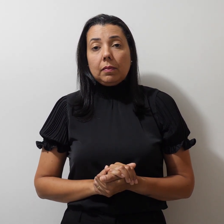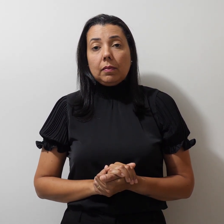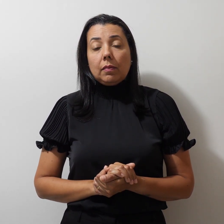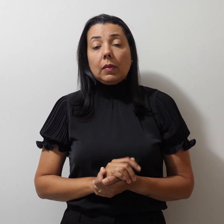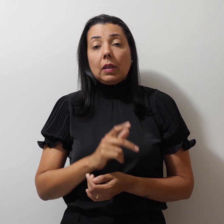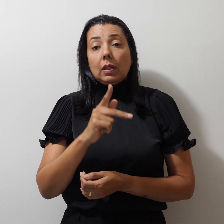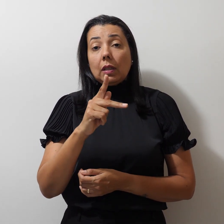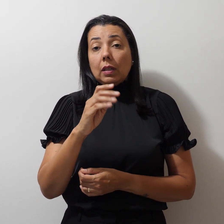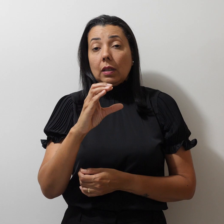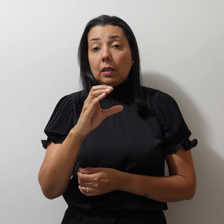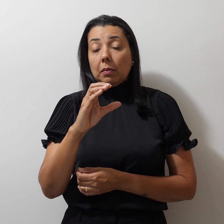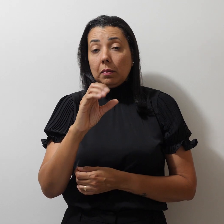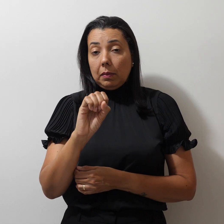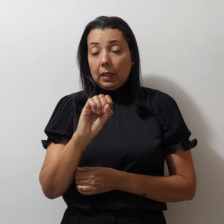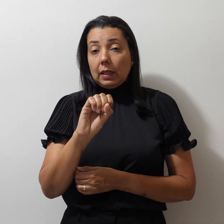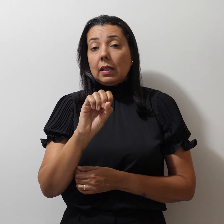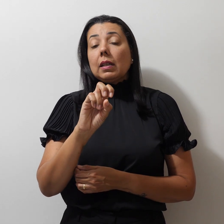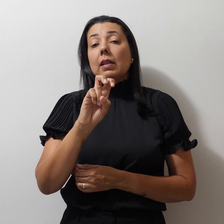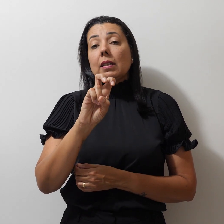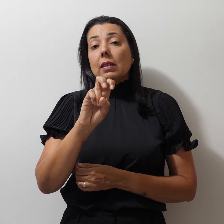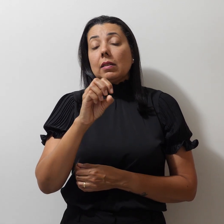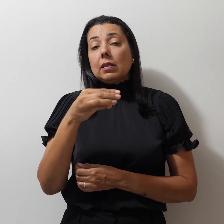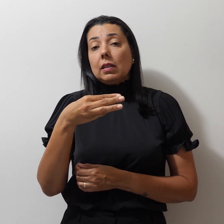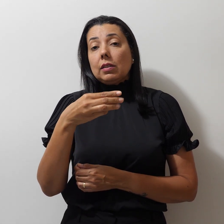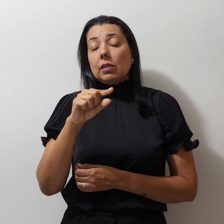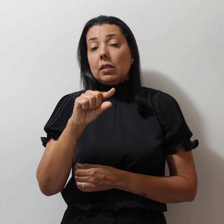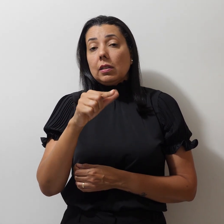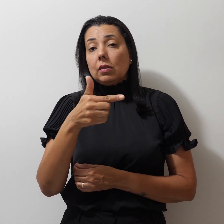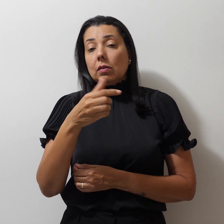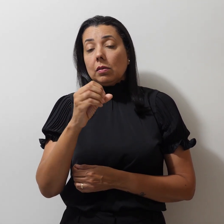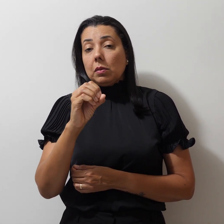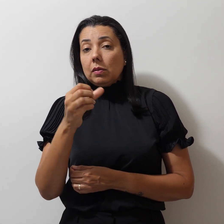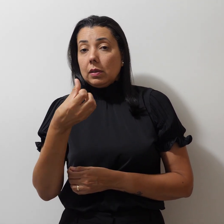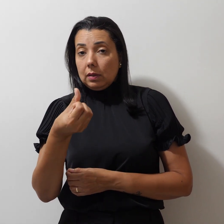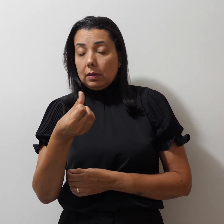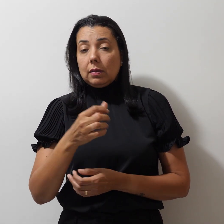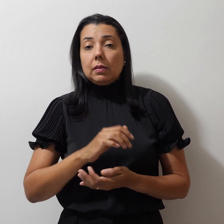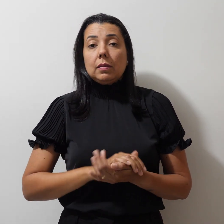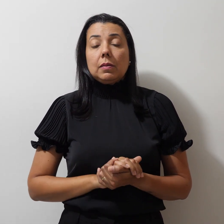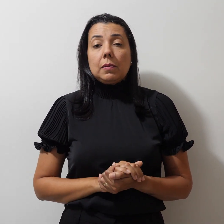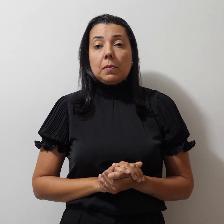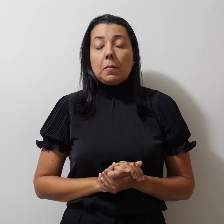573-2006 573-2006 PEC-2006 Obrigado.